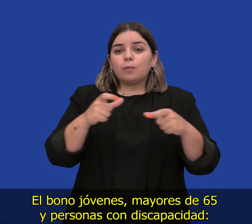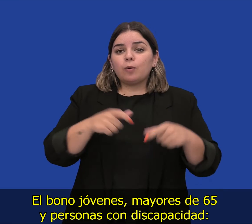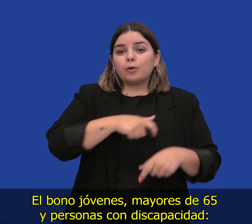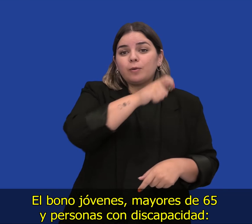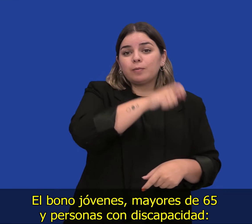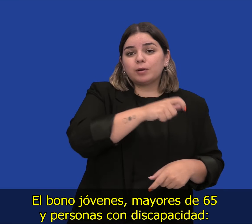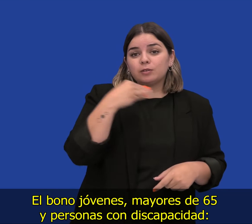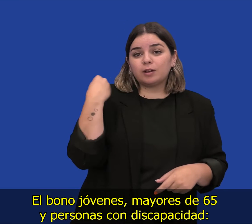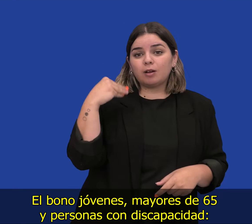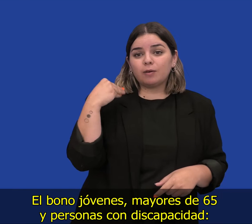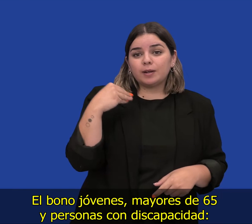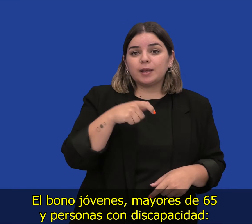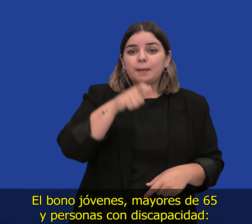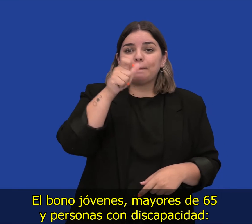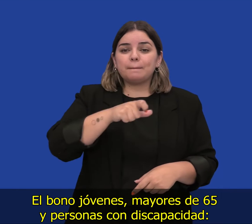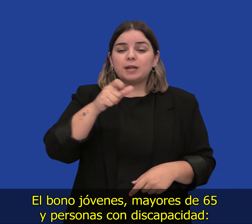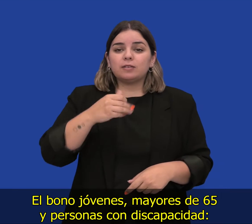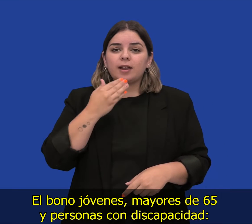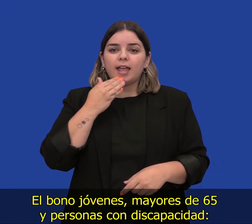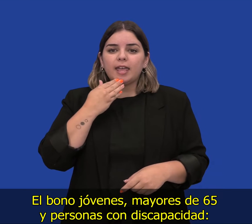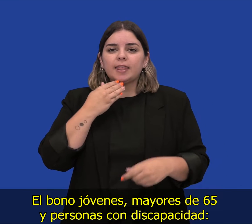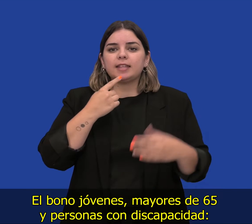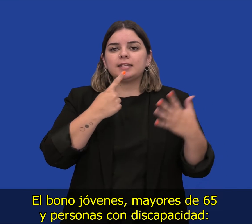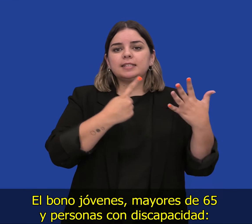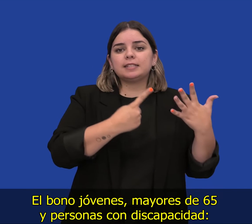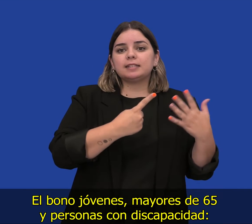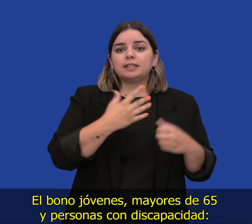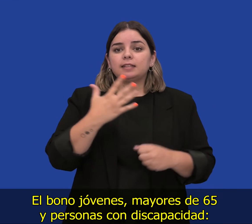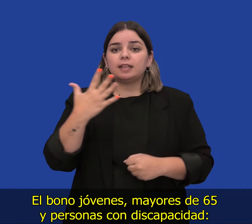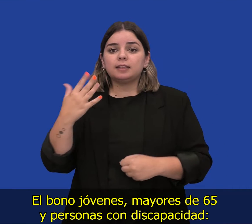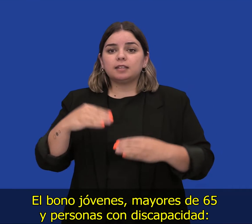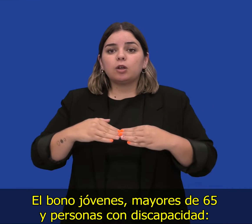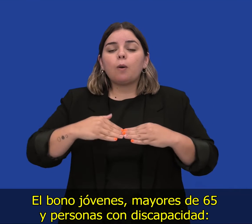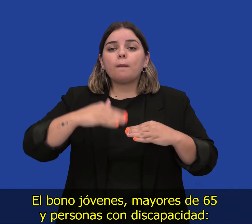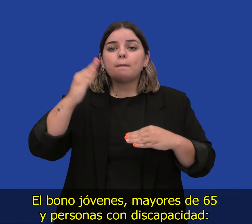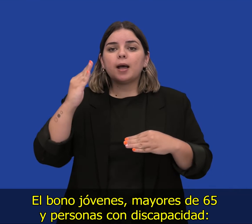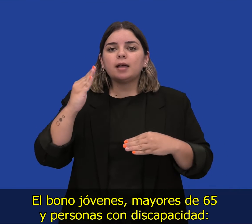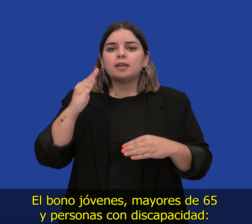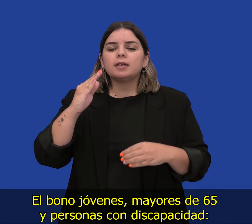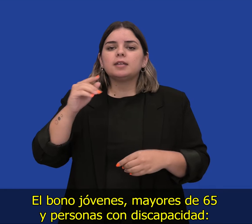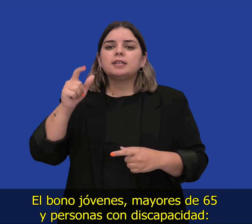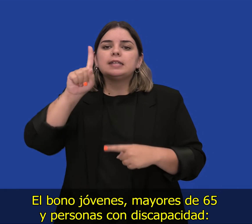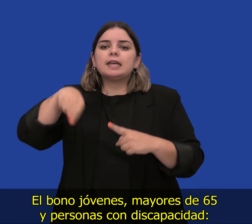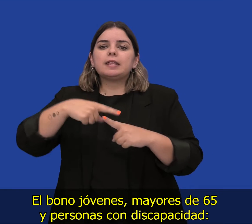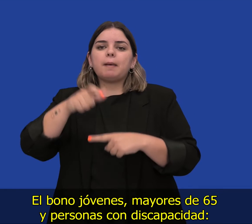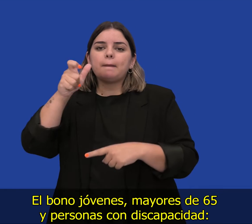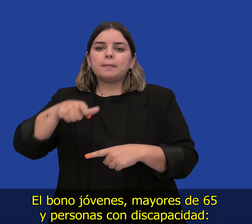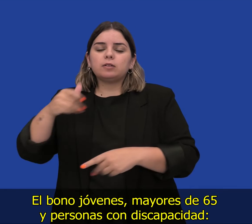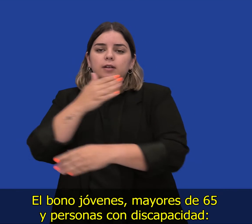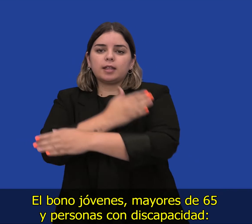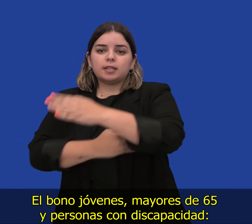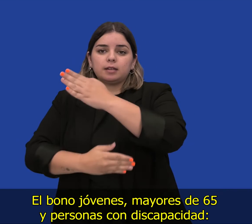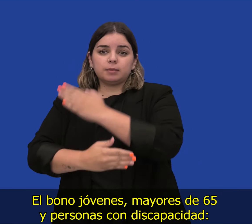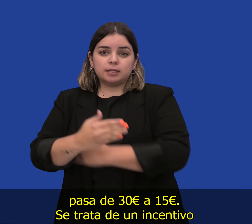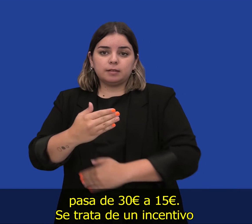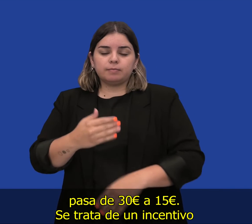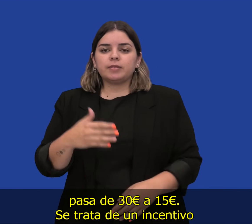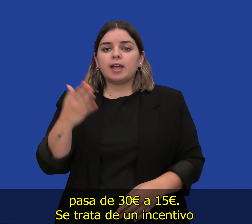El bono jóvenes mayores de 65 y personas con discapacidad pasa